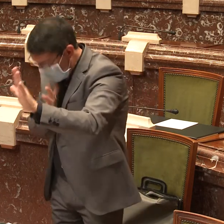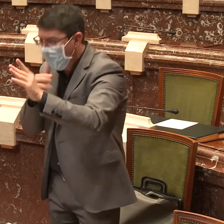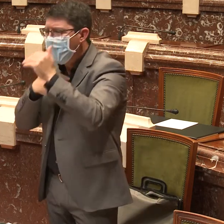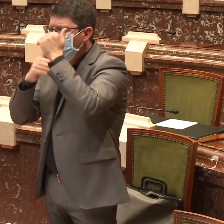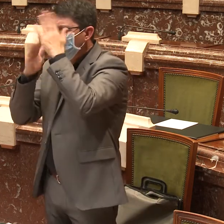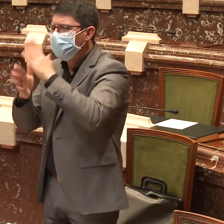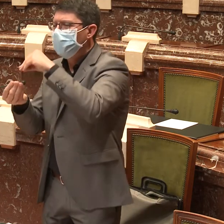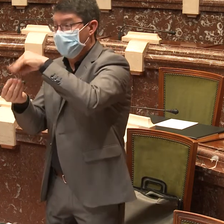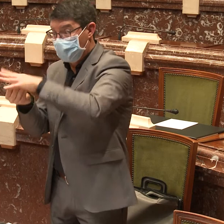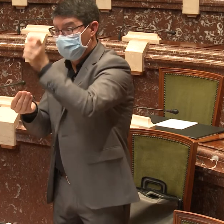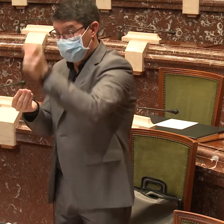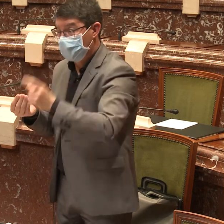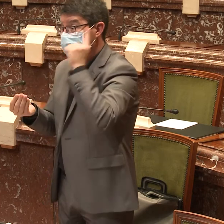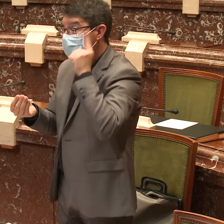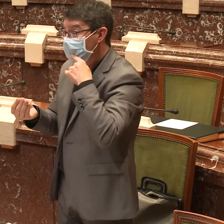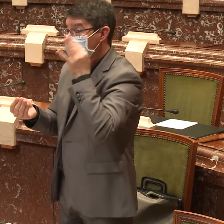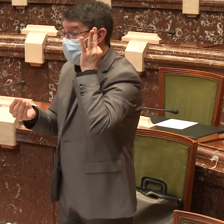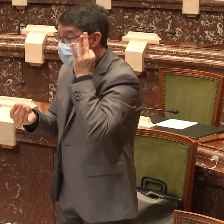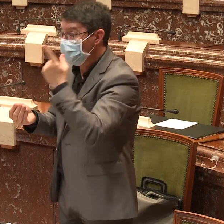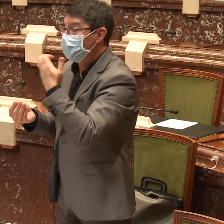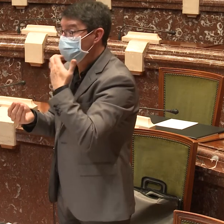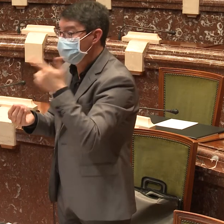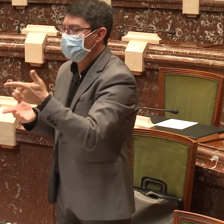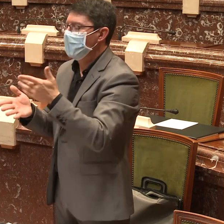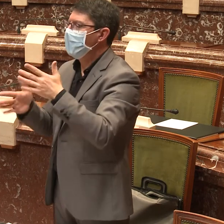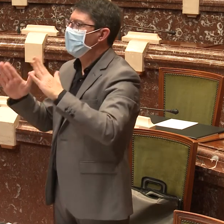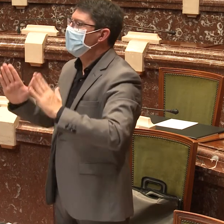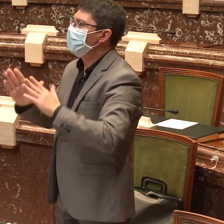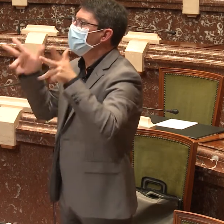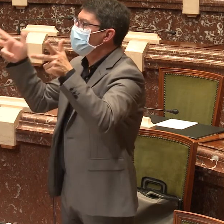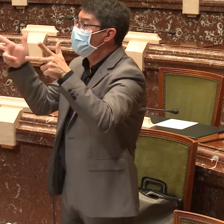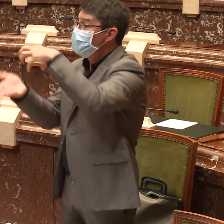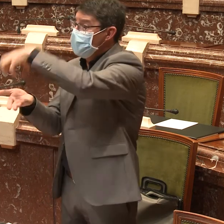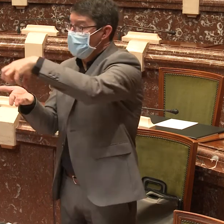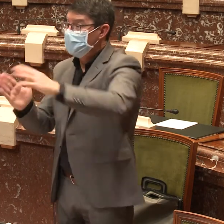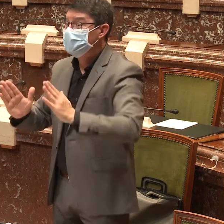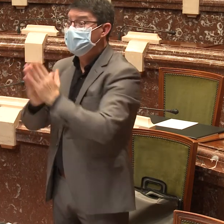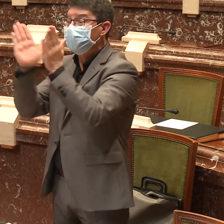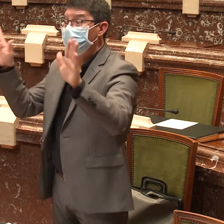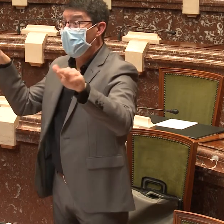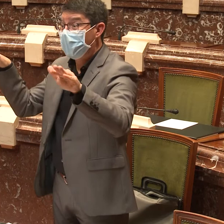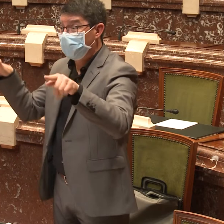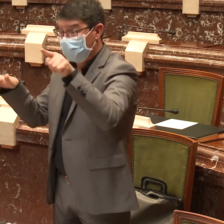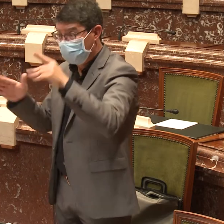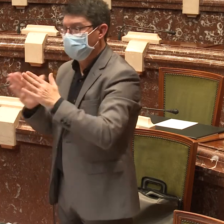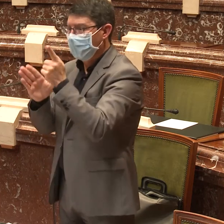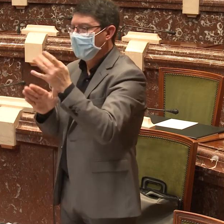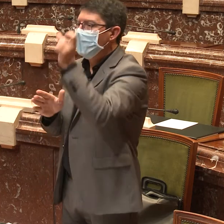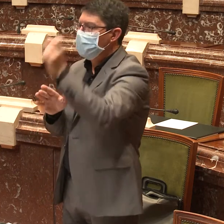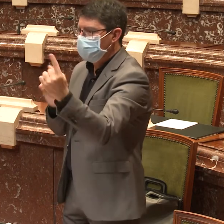víctimas de violencia de género. Nosotros contamos con la ADECO-SOR, una profesional dentro de nuestro centro